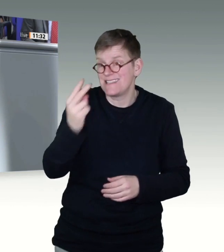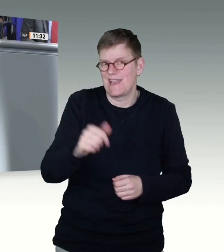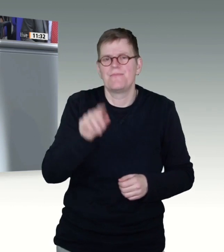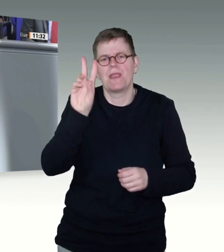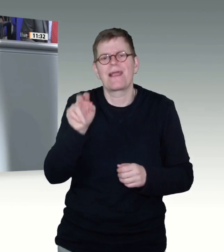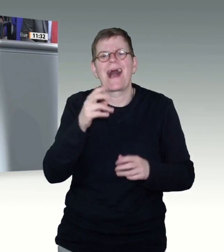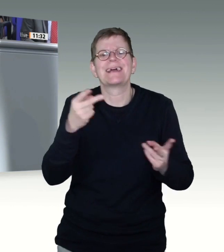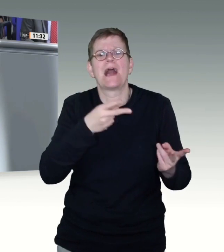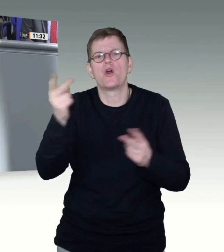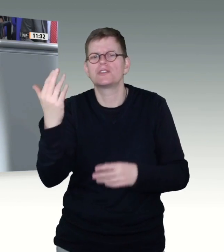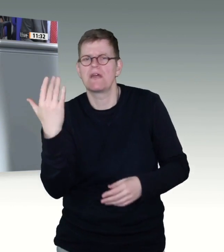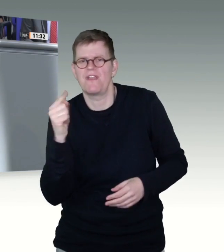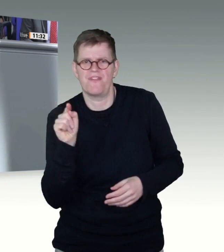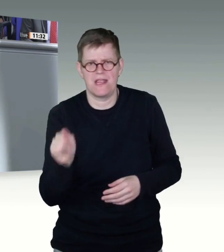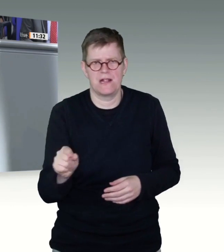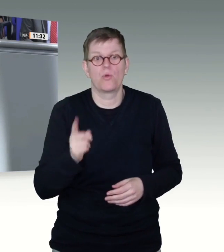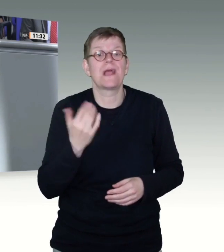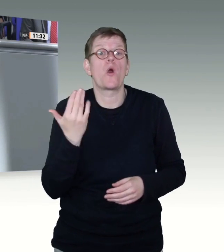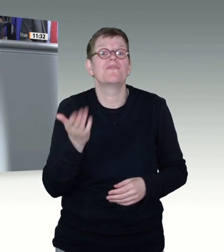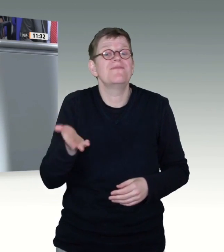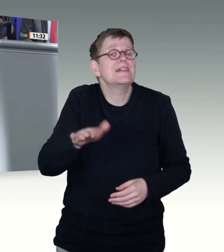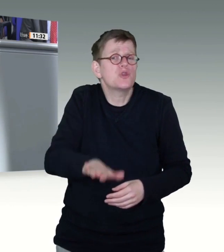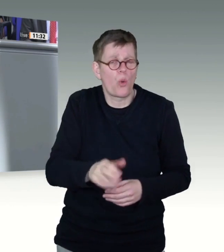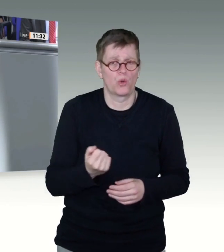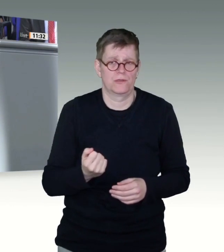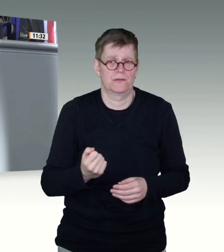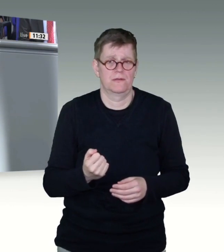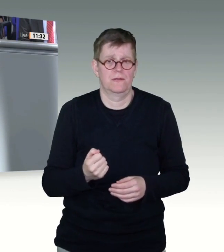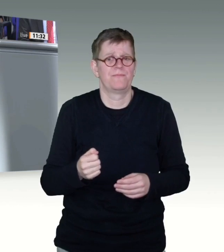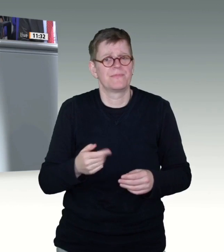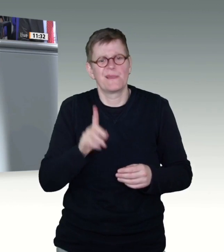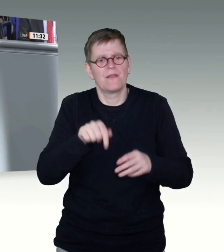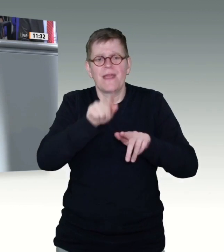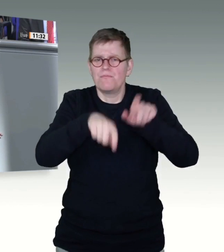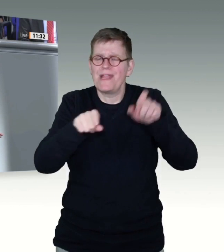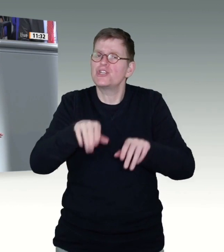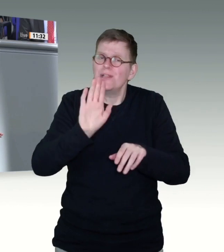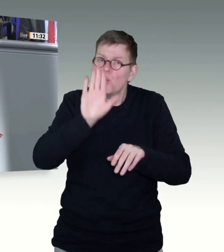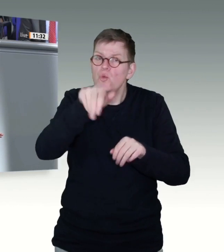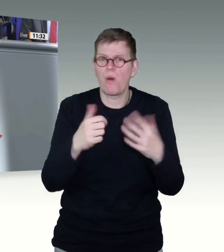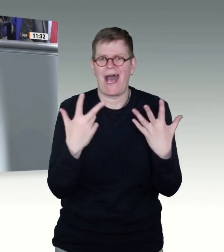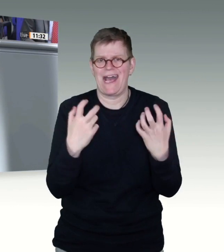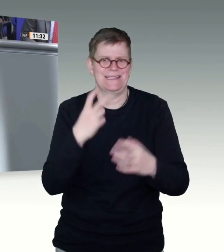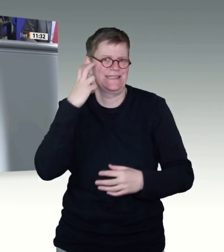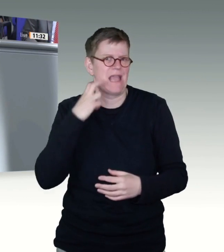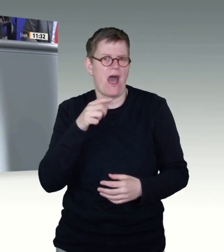Bundesländern ist die Mehrheit der Menschen über 80 geimpft. Das Corona-Risiko der